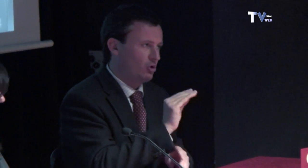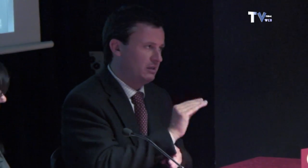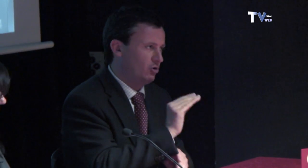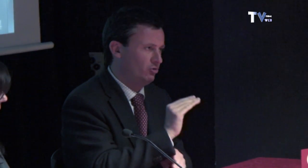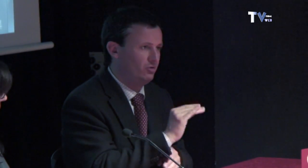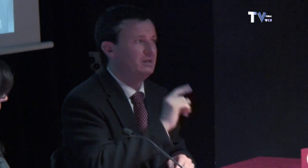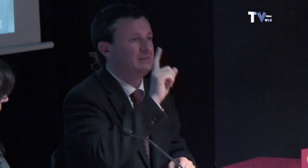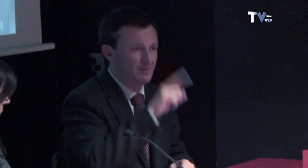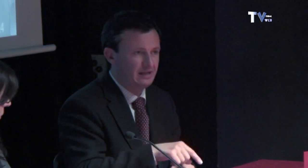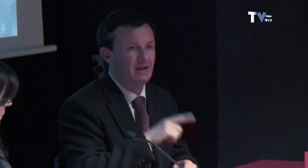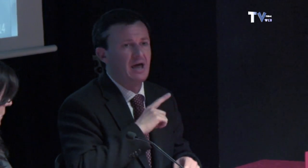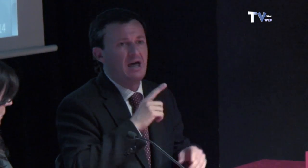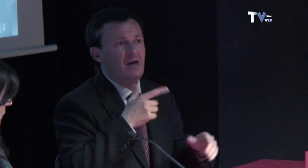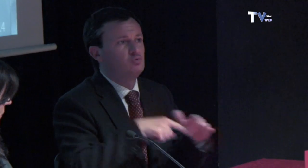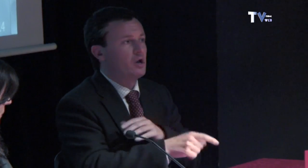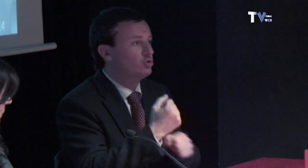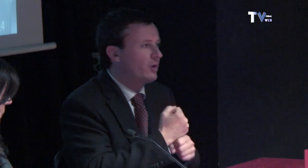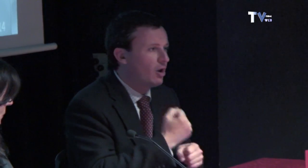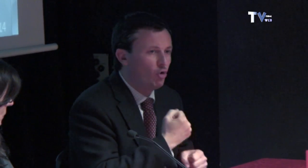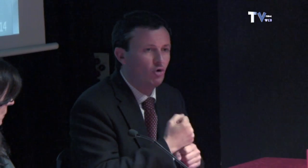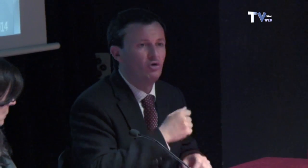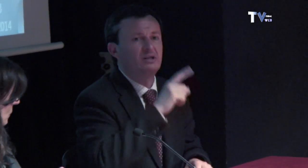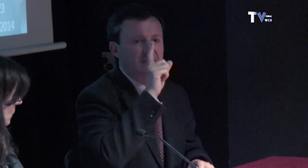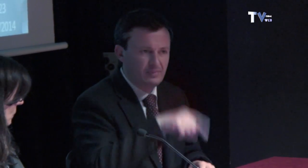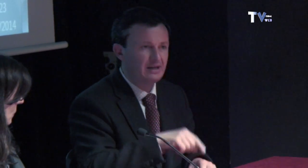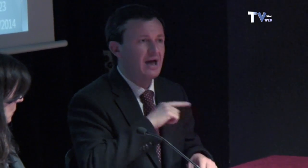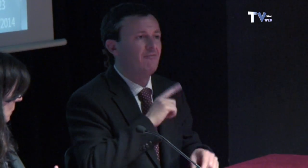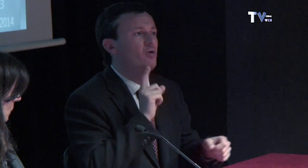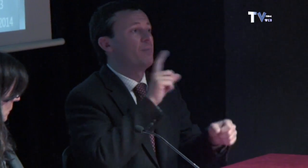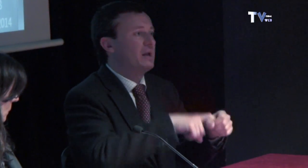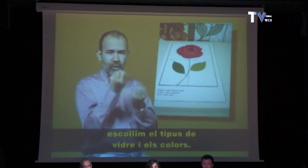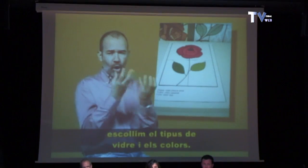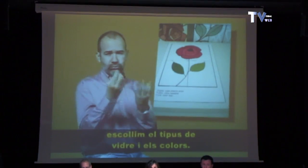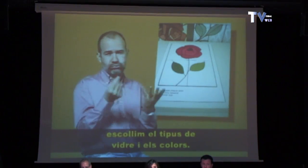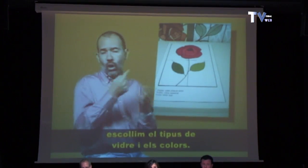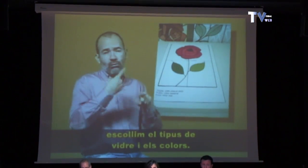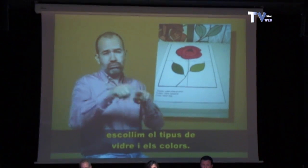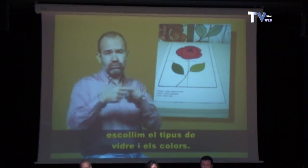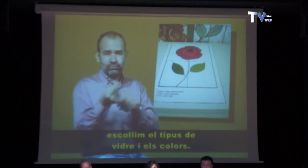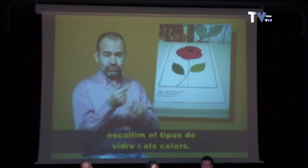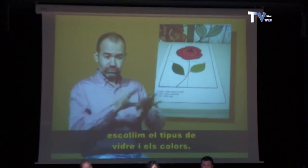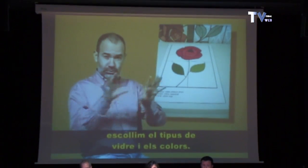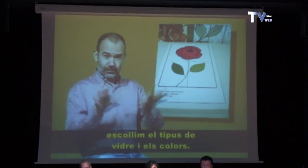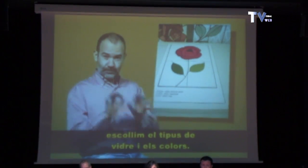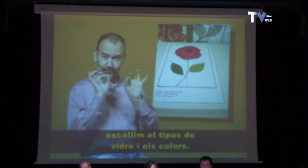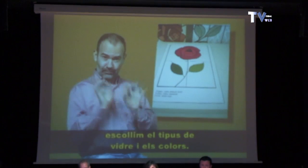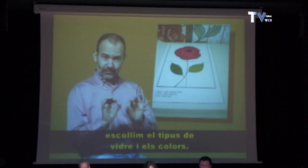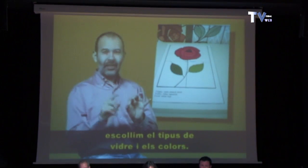'àmbit cultural, a l'àmbit educatiu i per buscar, per exemple, fer... És molt important tots que una administració